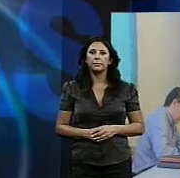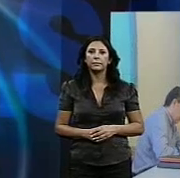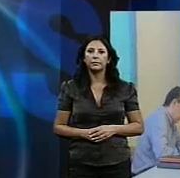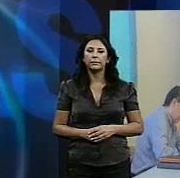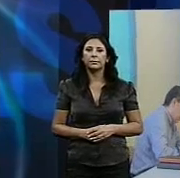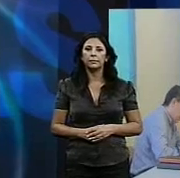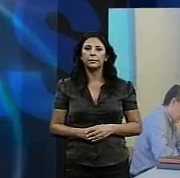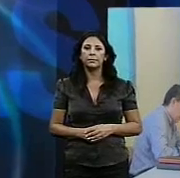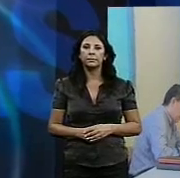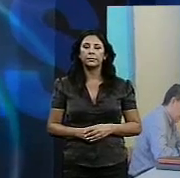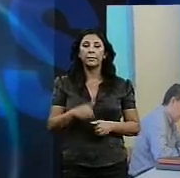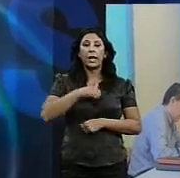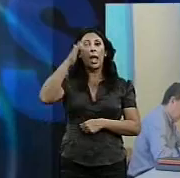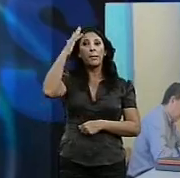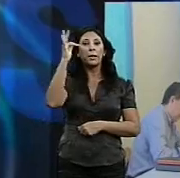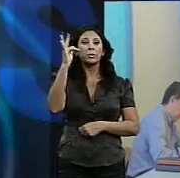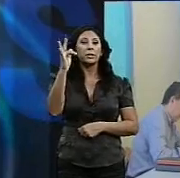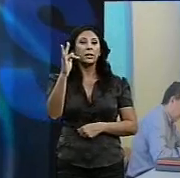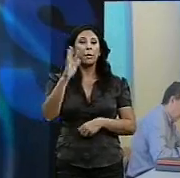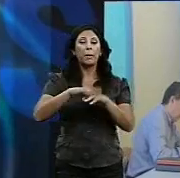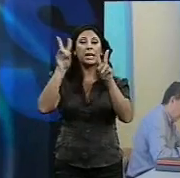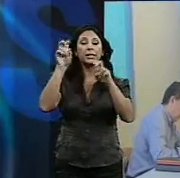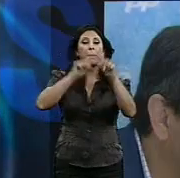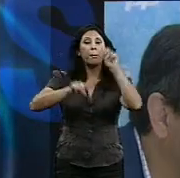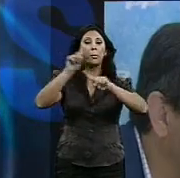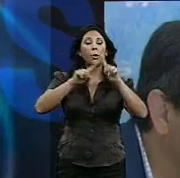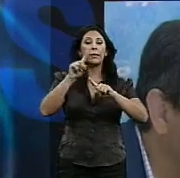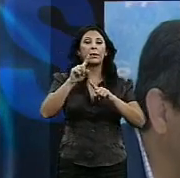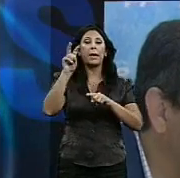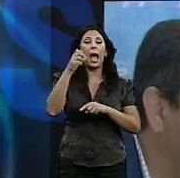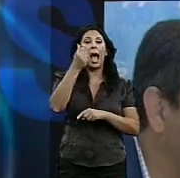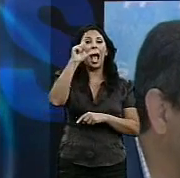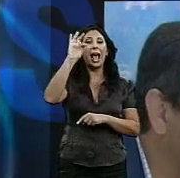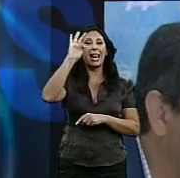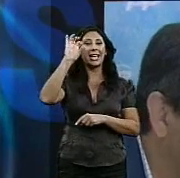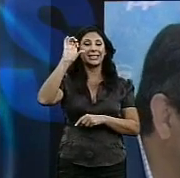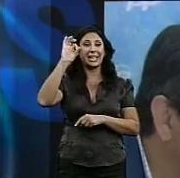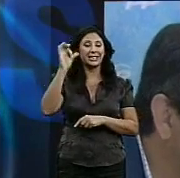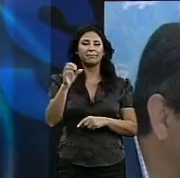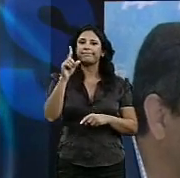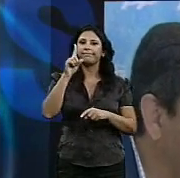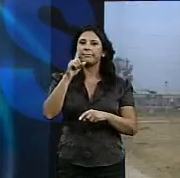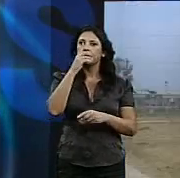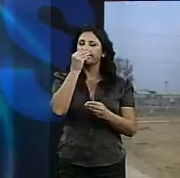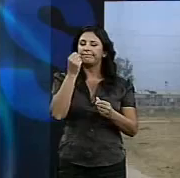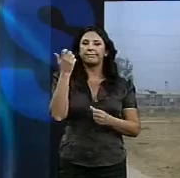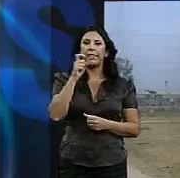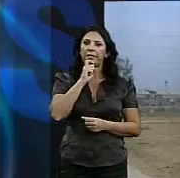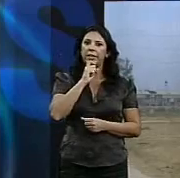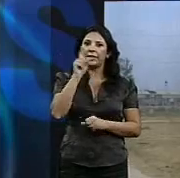Pocas esperanzas en una salida favorable a la atolladera jurídica de las aletas. El Partido Popular desconfía de los planes para el polígono industrial